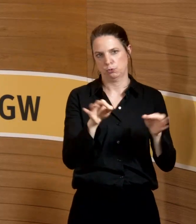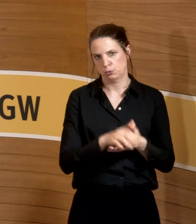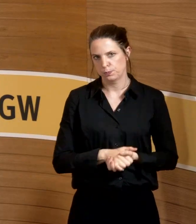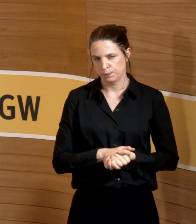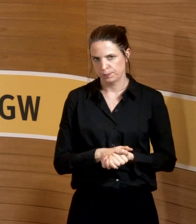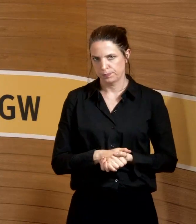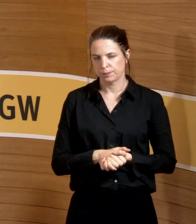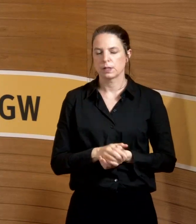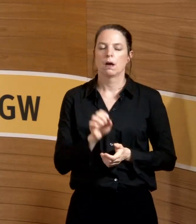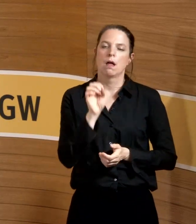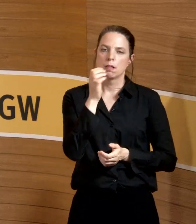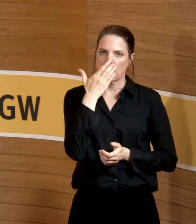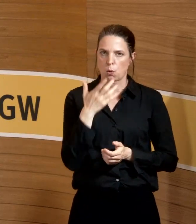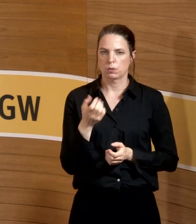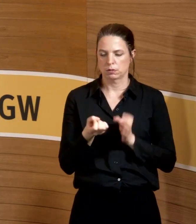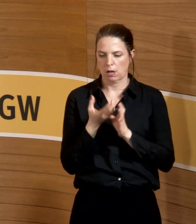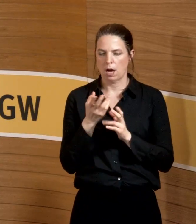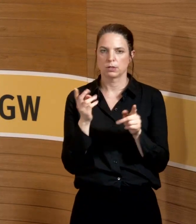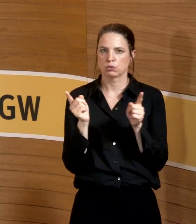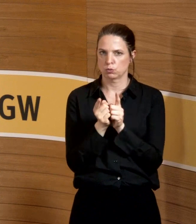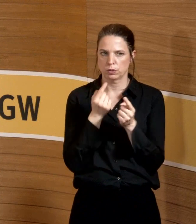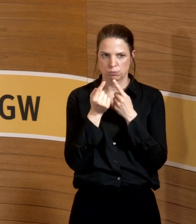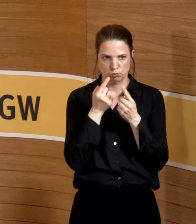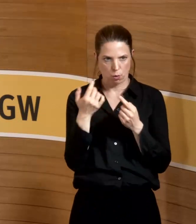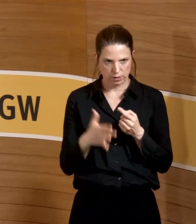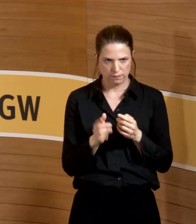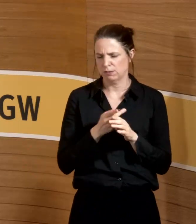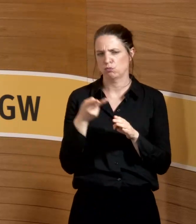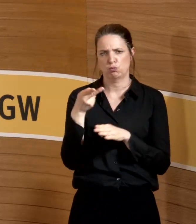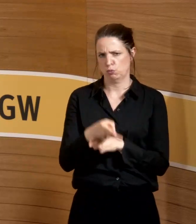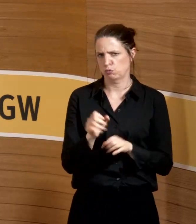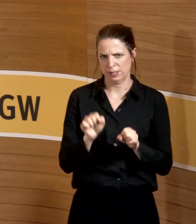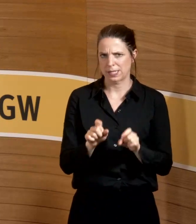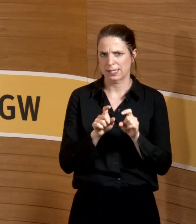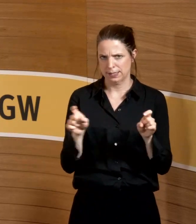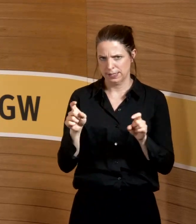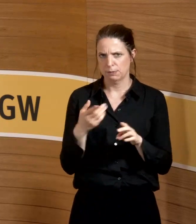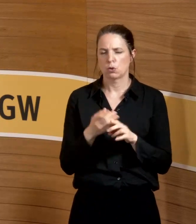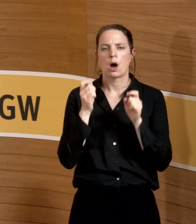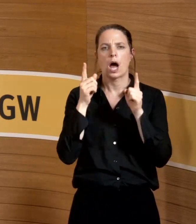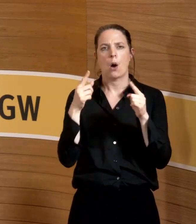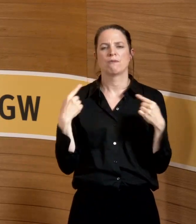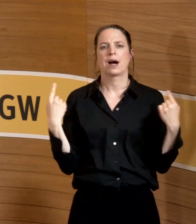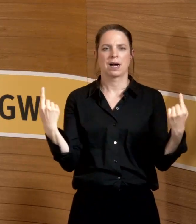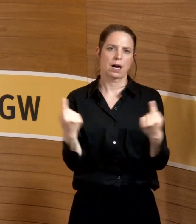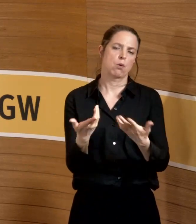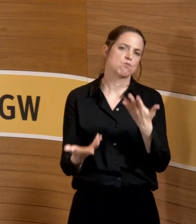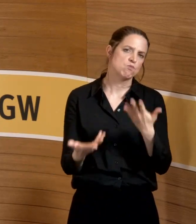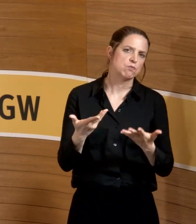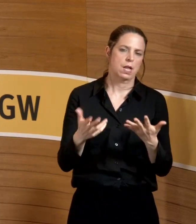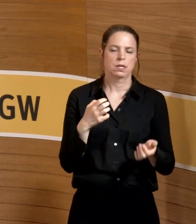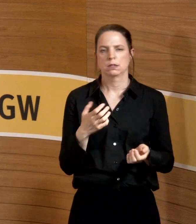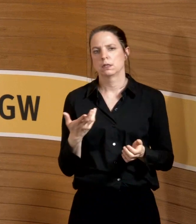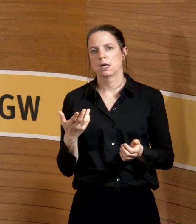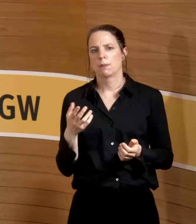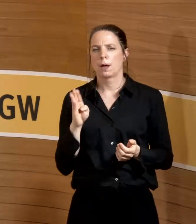Narkosegase haben wir kurz besprochen, das können wir vielleicht überspringen. Es gibt immer noch eben den Aufwachraum vielleicht. Da gibt es, glaube ich,